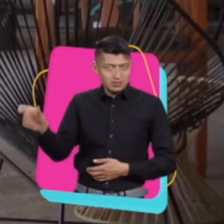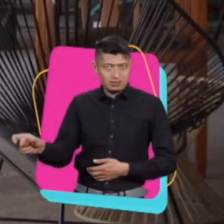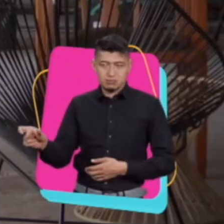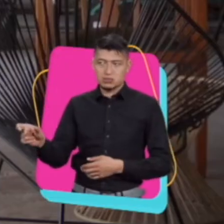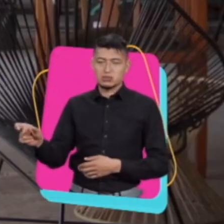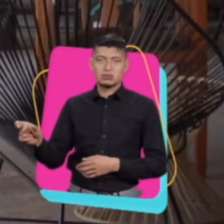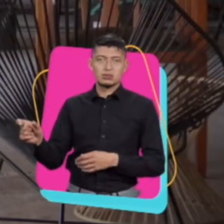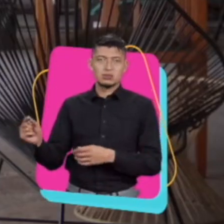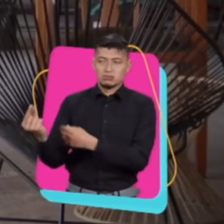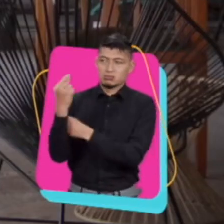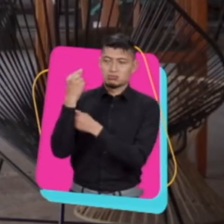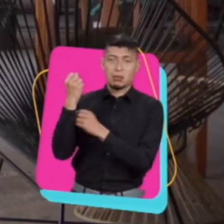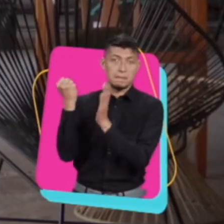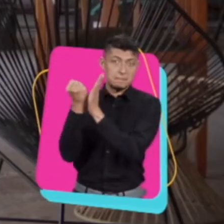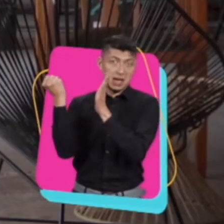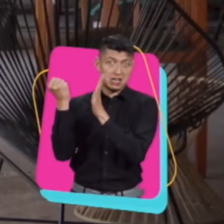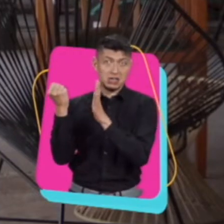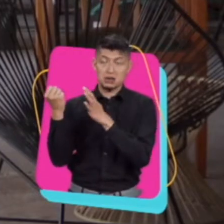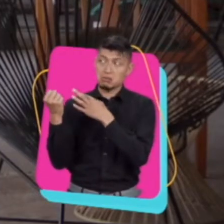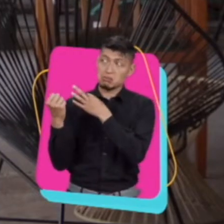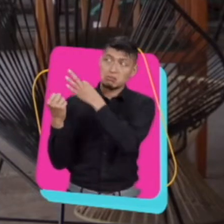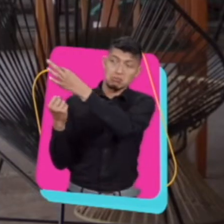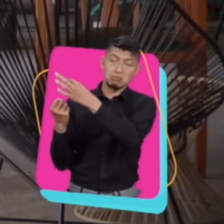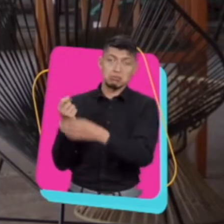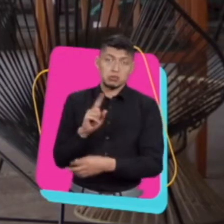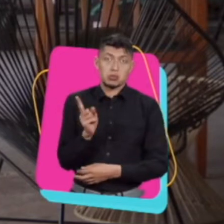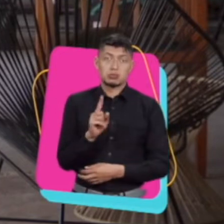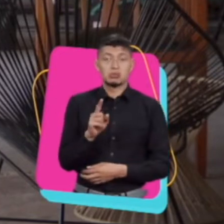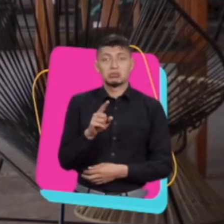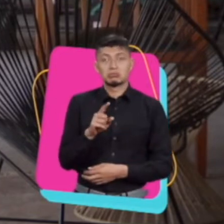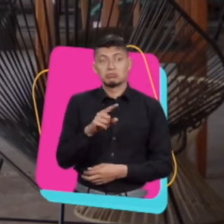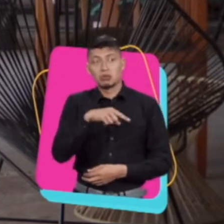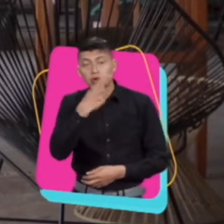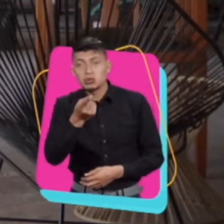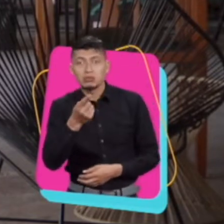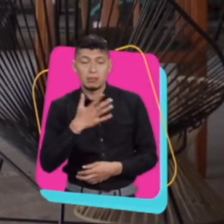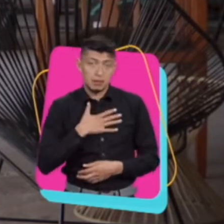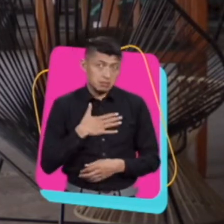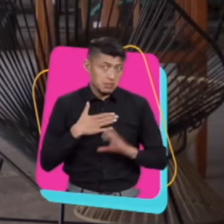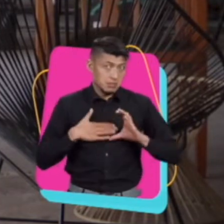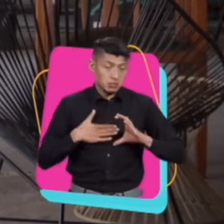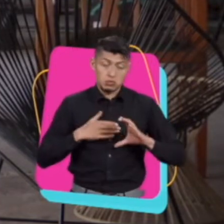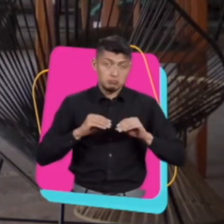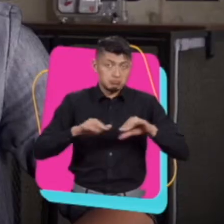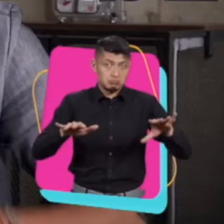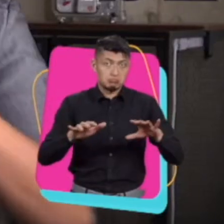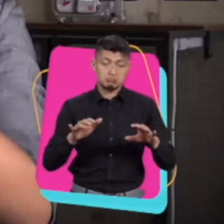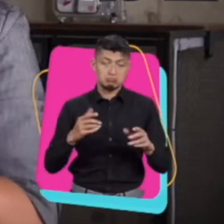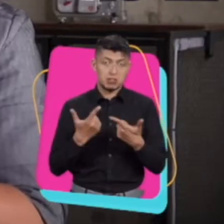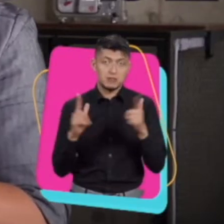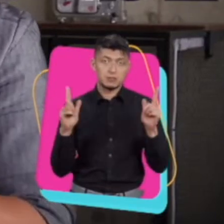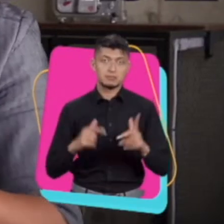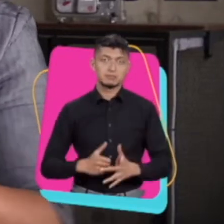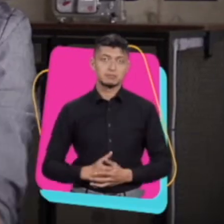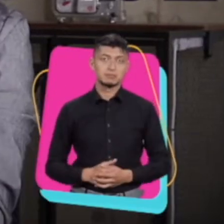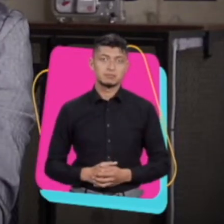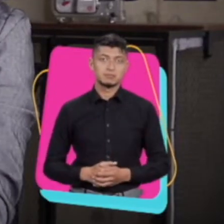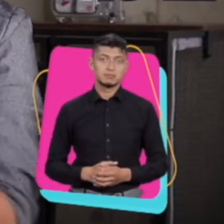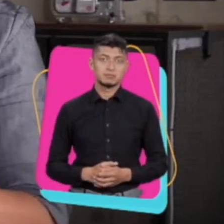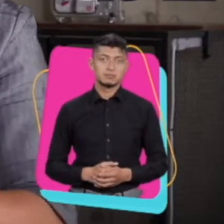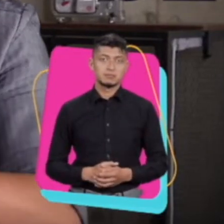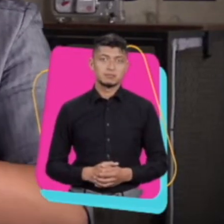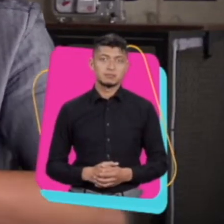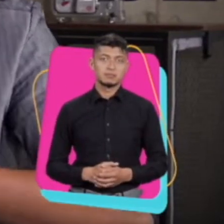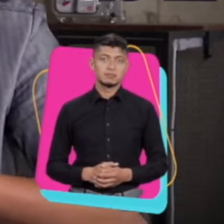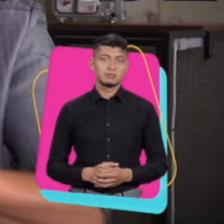alguien dice algo que no, de pronto estas marcas pueden que ya no lo tomen en cuenta tanto, pero en mi caso particular no. Zeta,